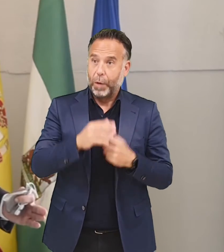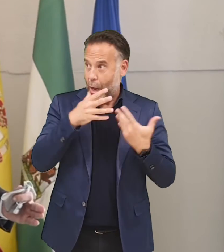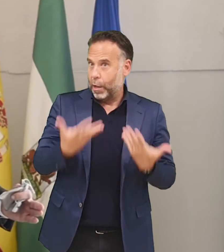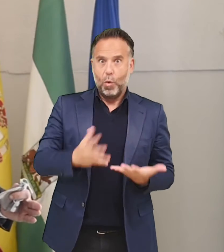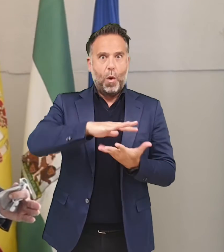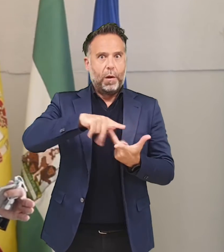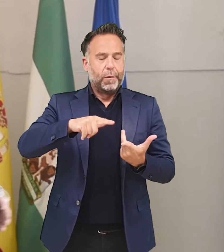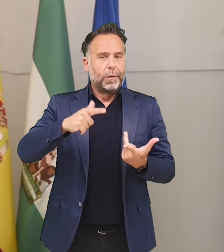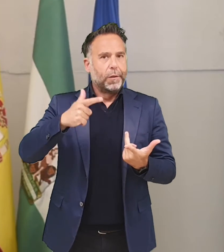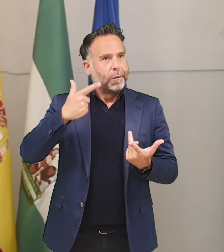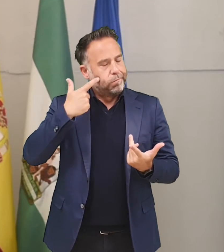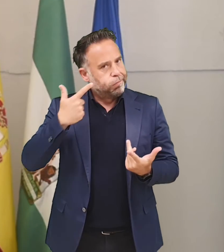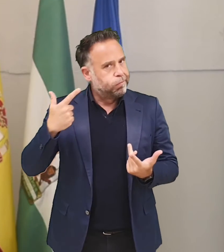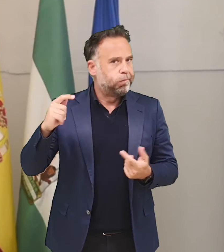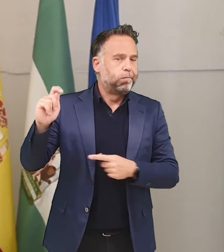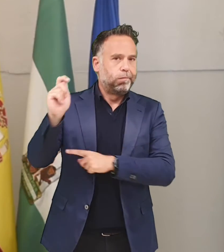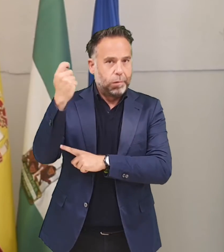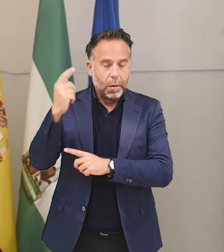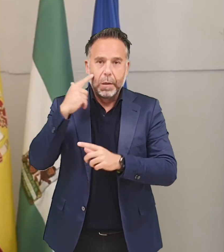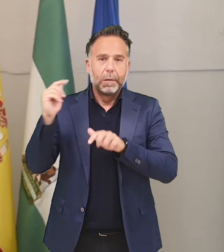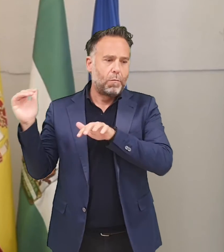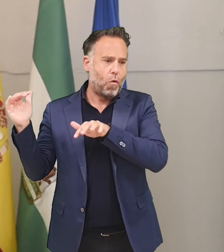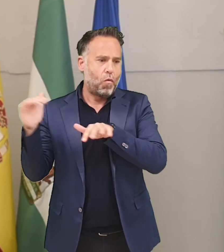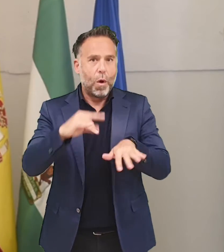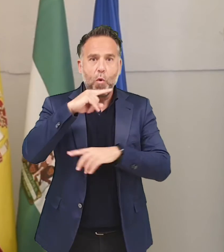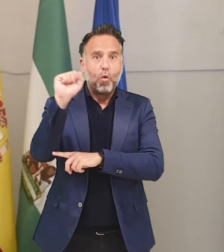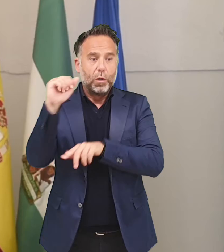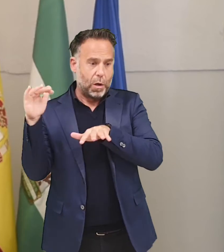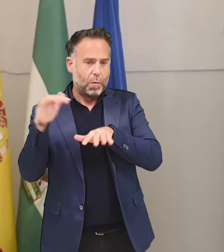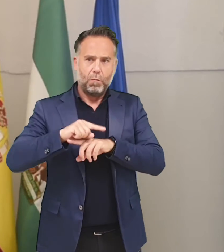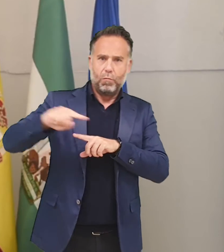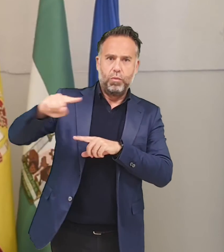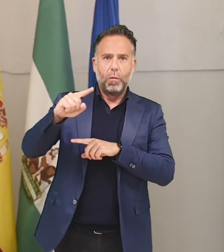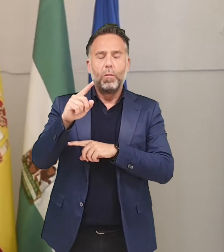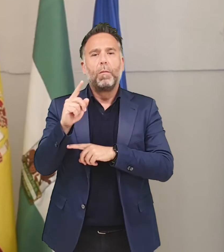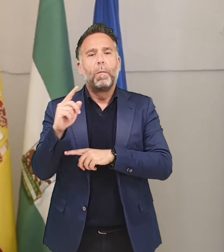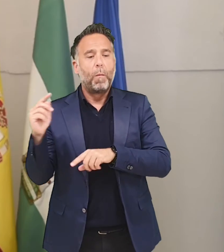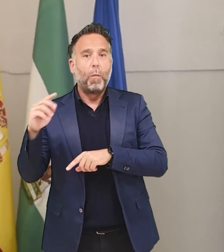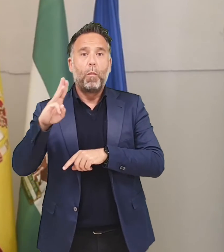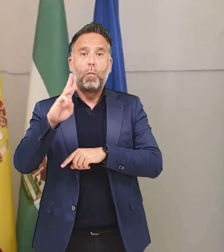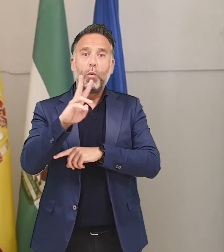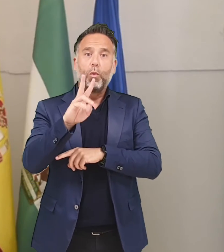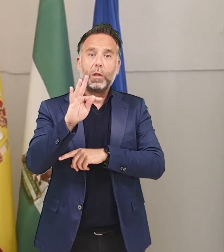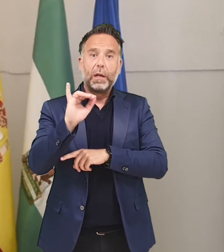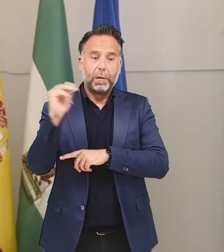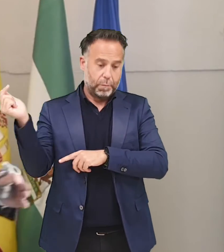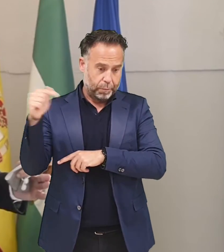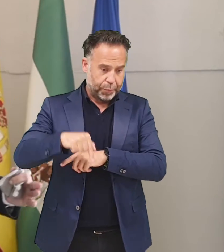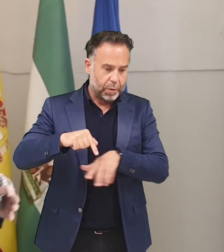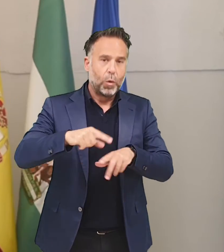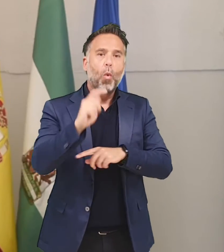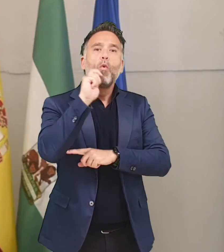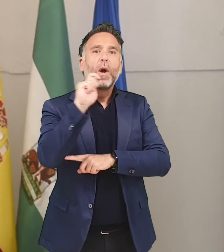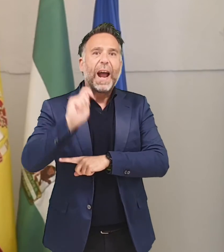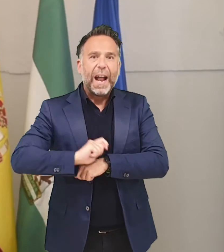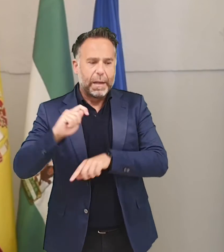Está de actualidad enorme y sangrante la invasión de Ucrania, la invasión que Putin ha ordenado sobre Ucrania y los efectos en